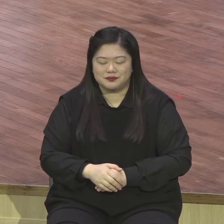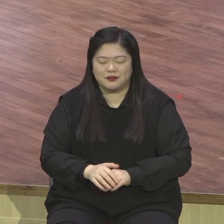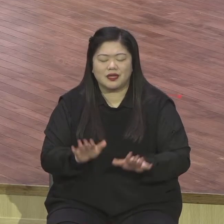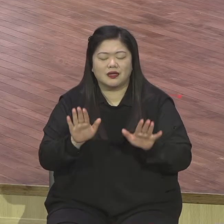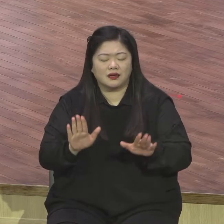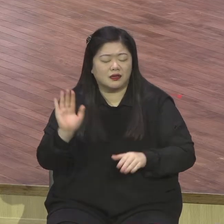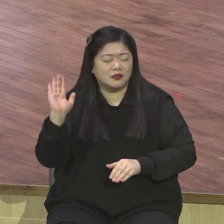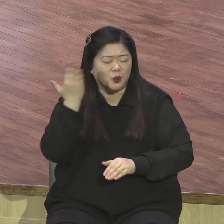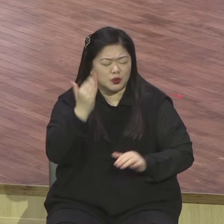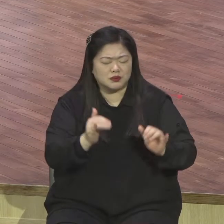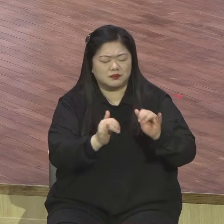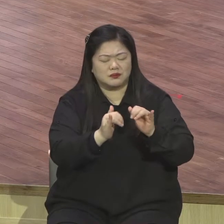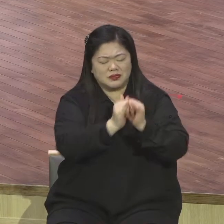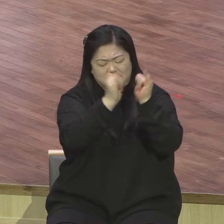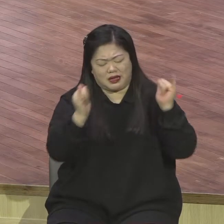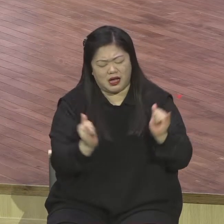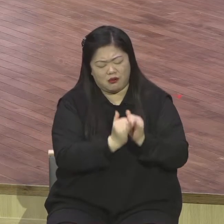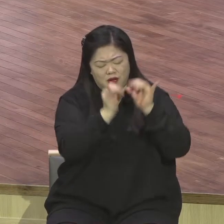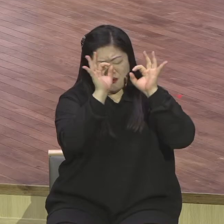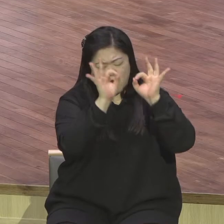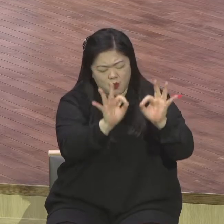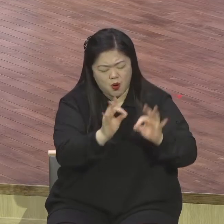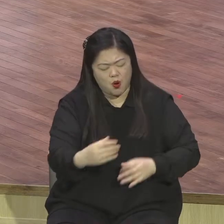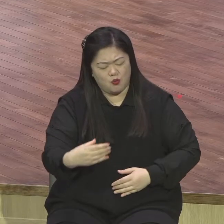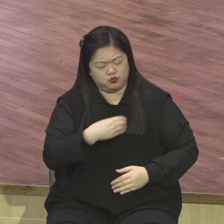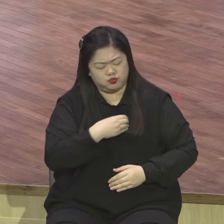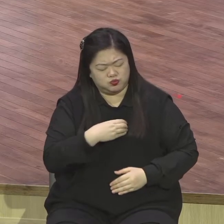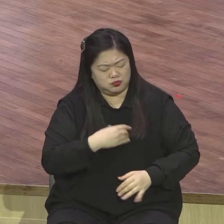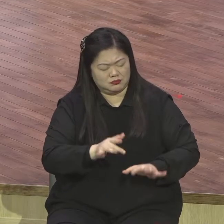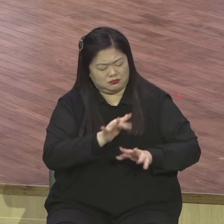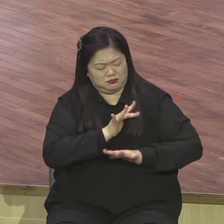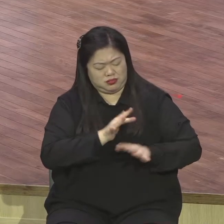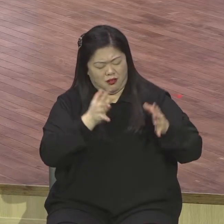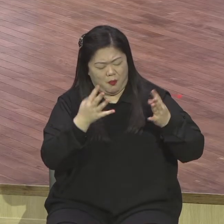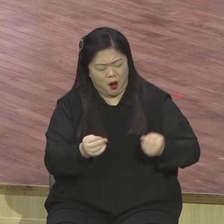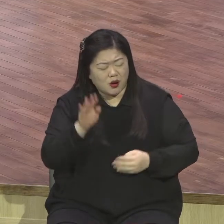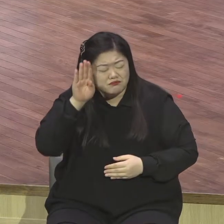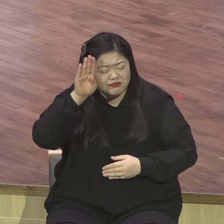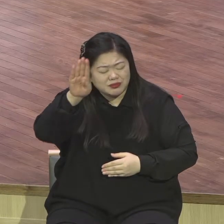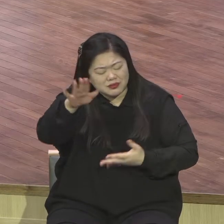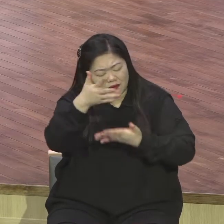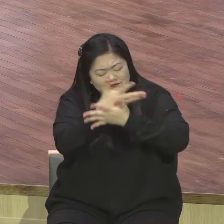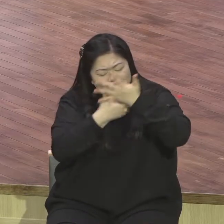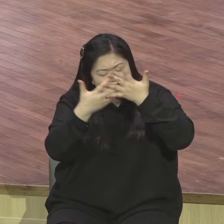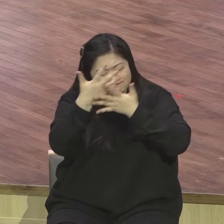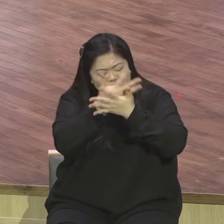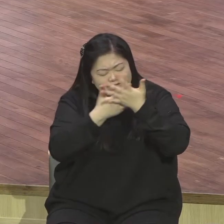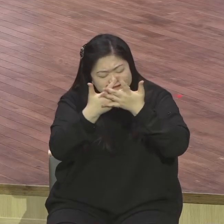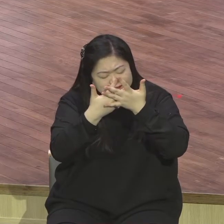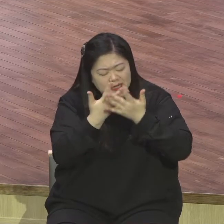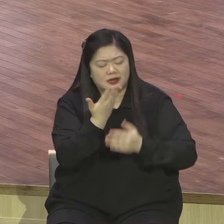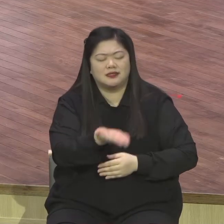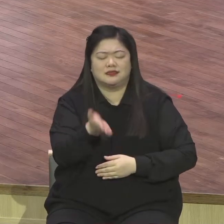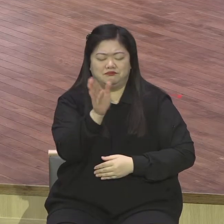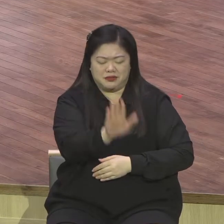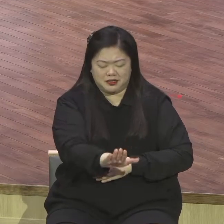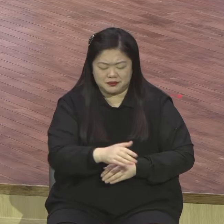이렇게 미래를 알 수 없는 이런 코로나19 상황을 속에서 그럼에도 불구하고 예원계 모든 성도들